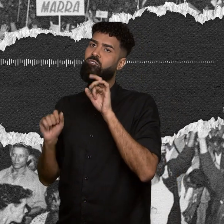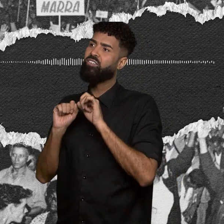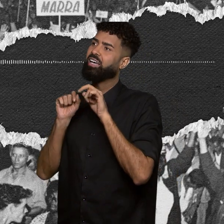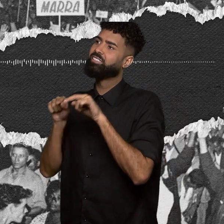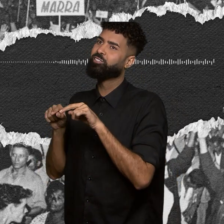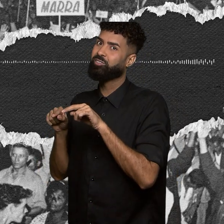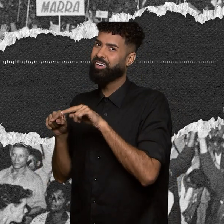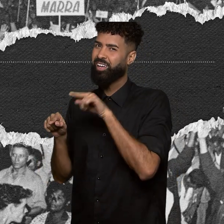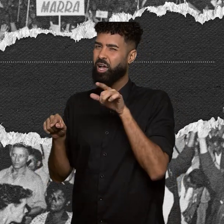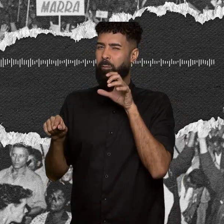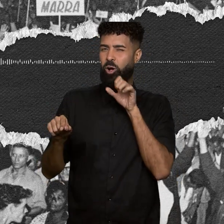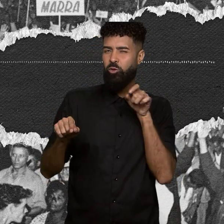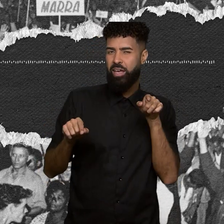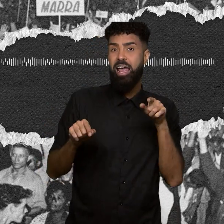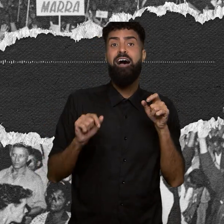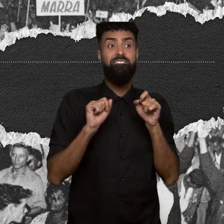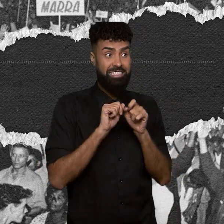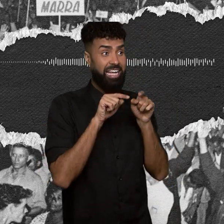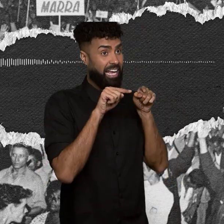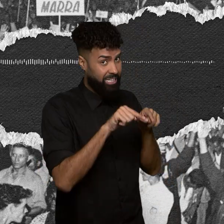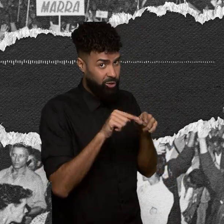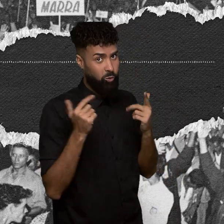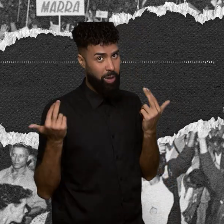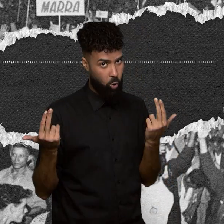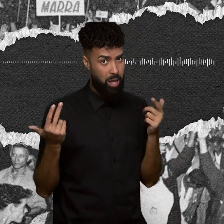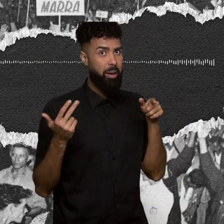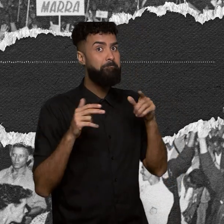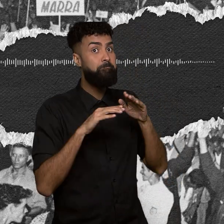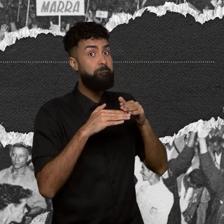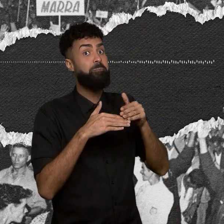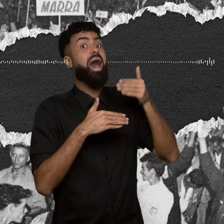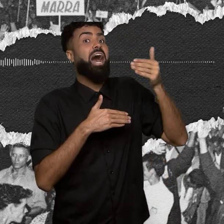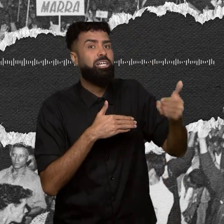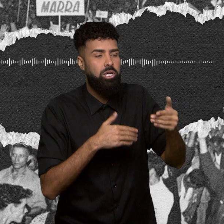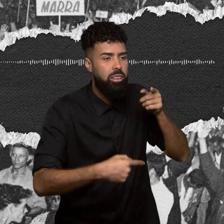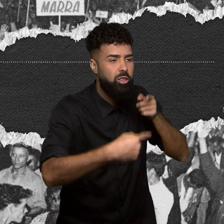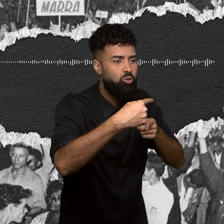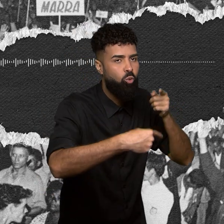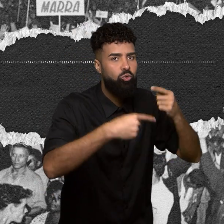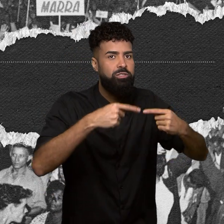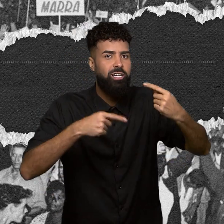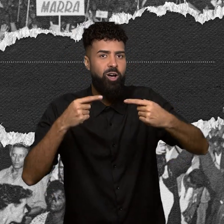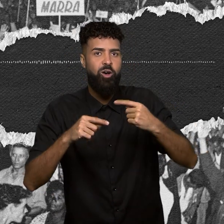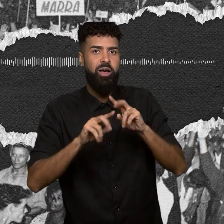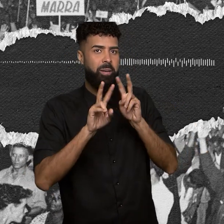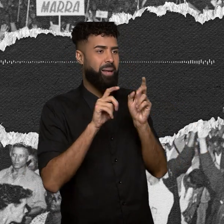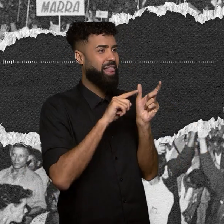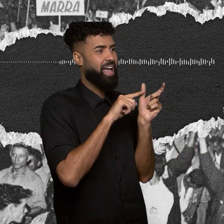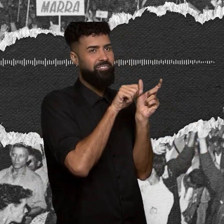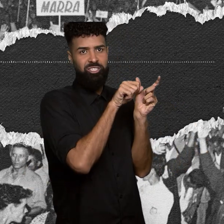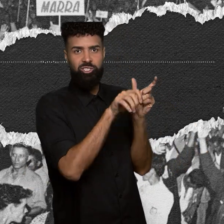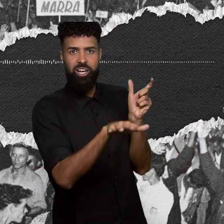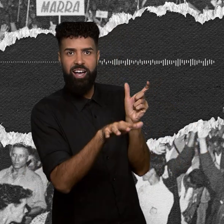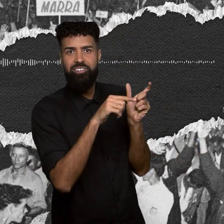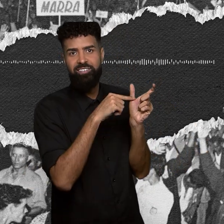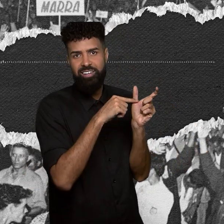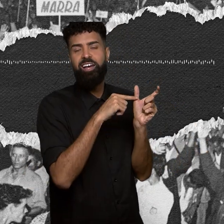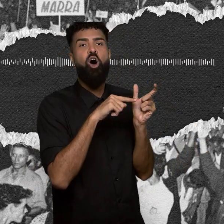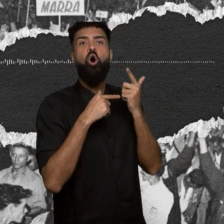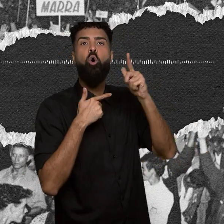fazia a mesma coisa, só que a gente fazia toda uma discussão a partir da palavra-chave e das outras palavras que o pessoal ia